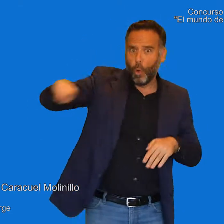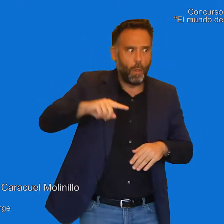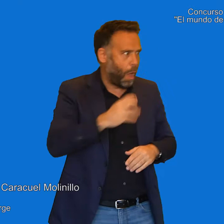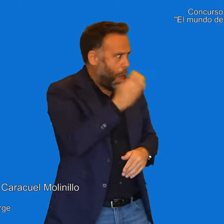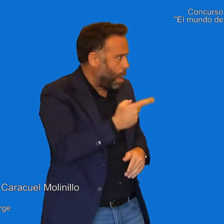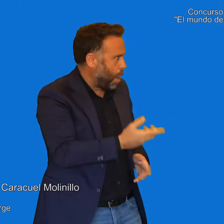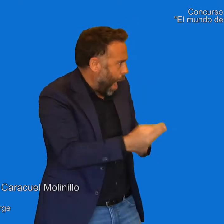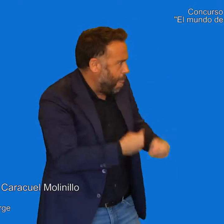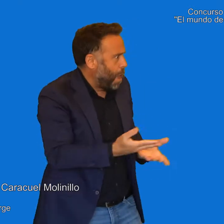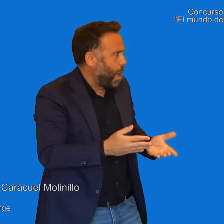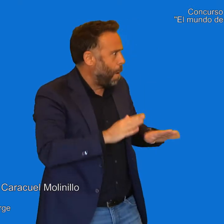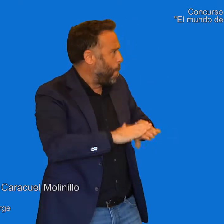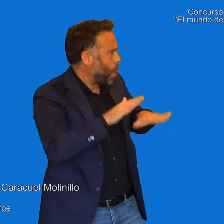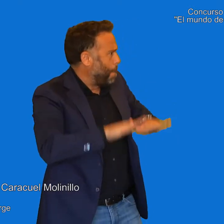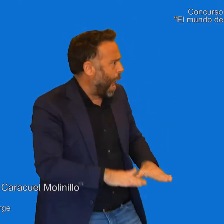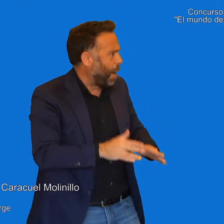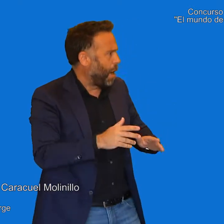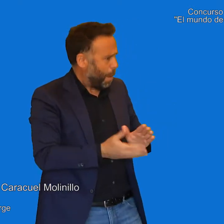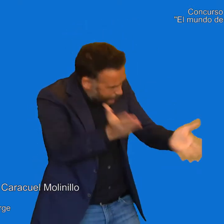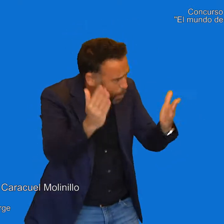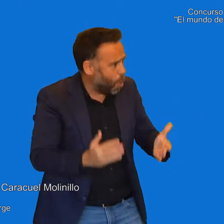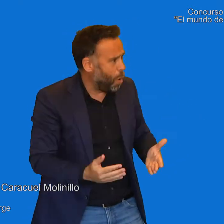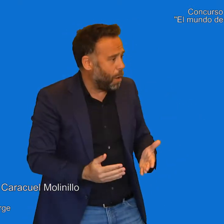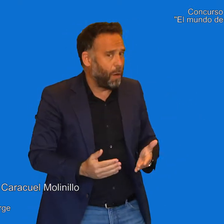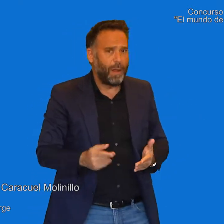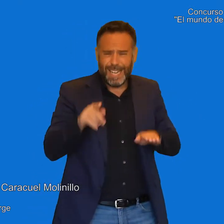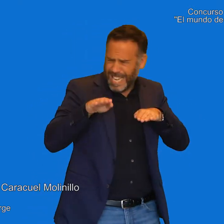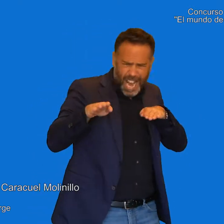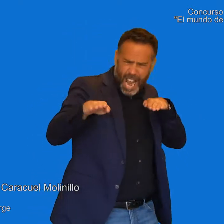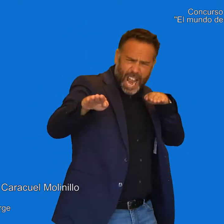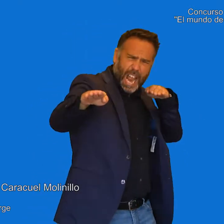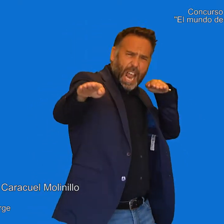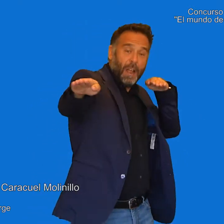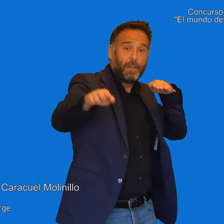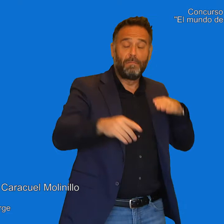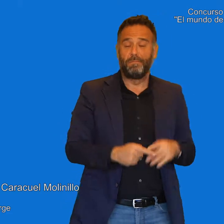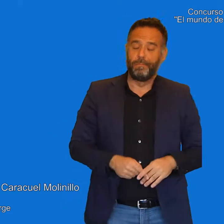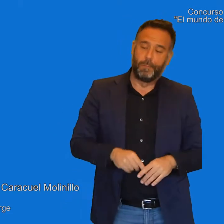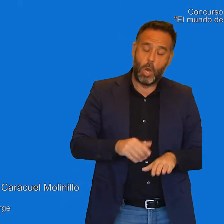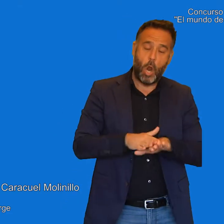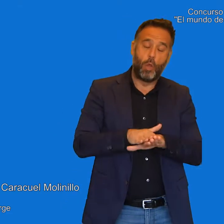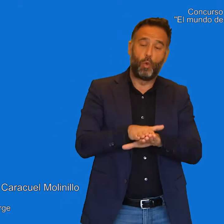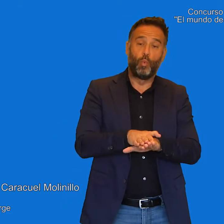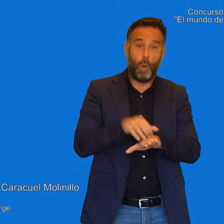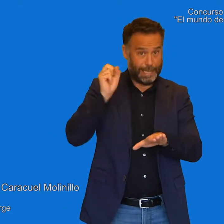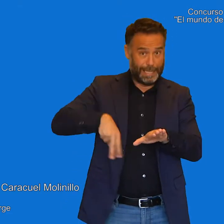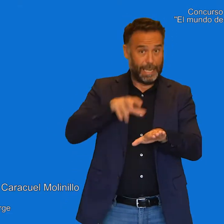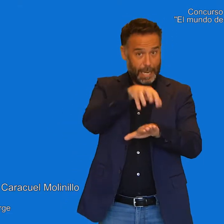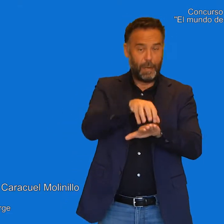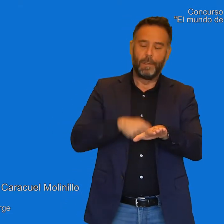mundo gritaba, vamos, ¿por qué te quedas parada? La otra iba muy adelantada y cuando menos se lo esperaba la tortuga Jorge